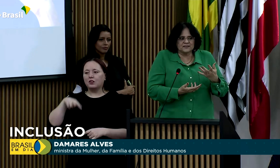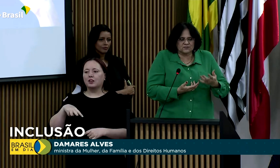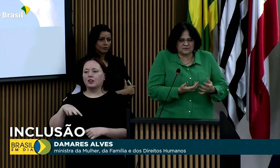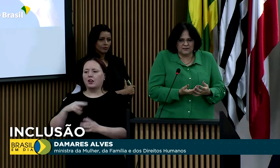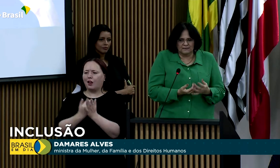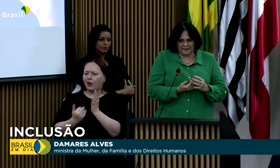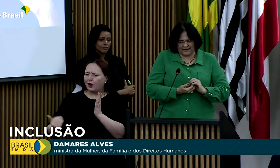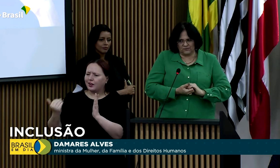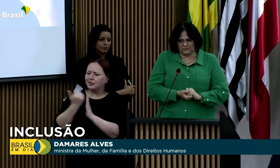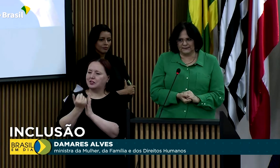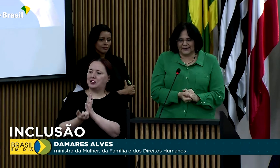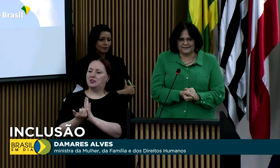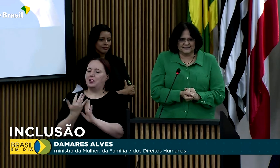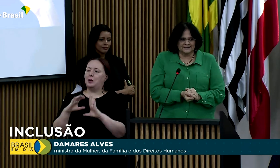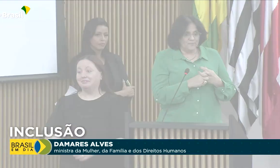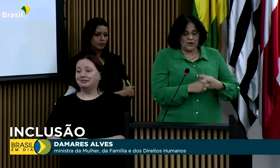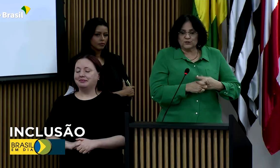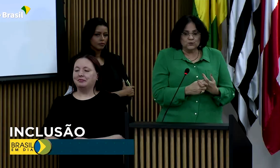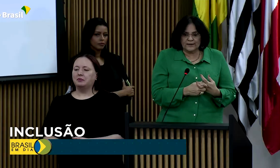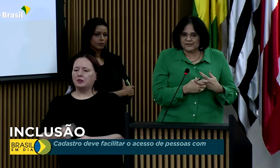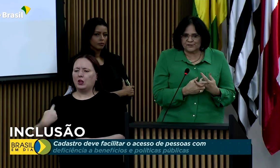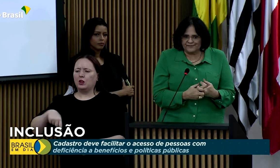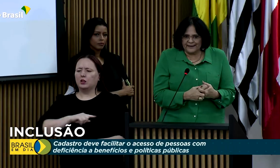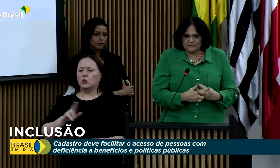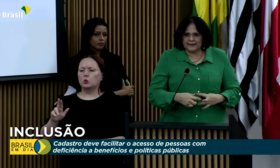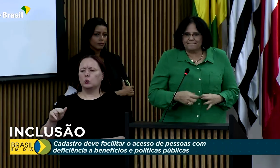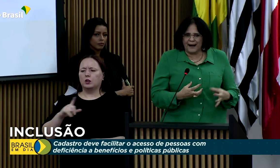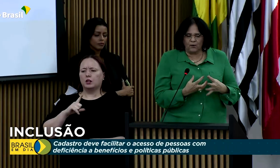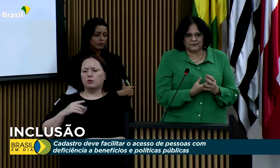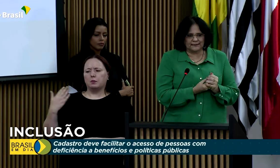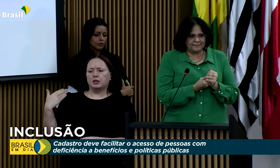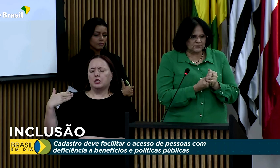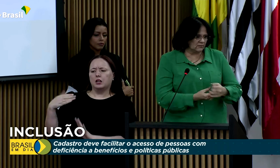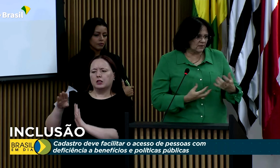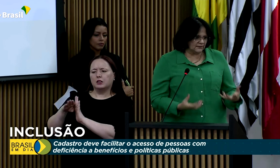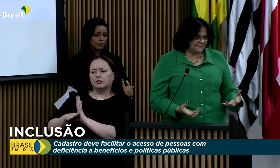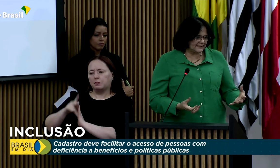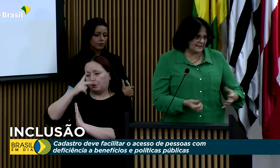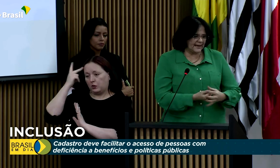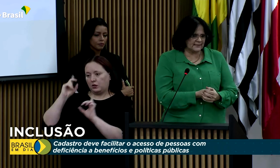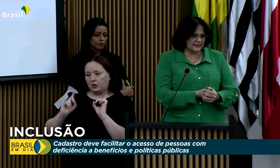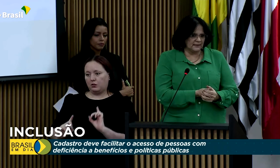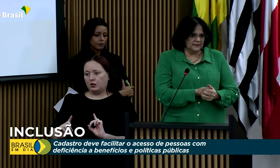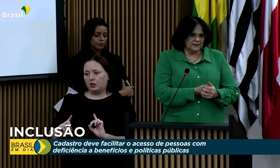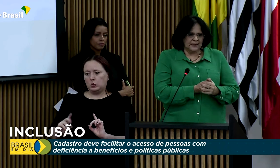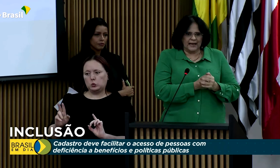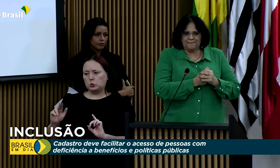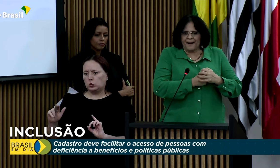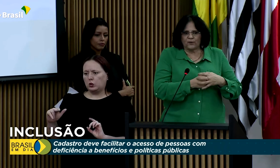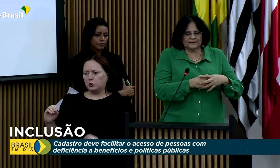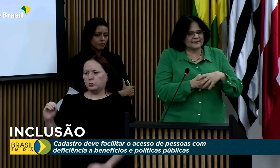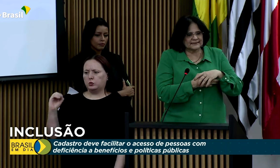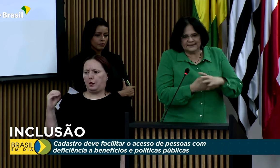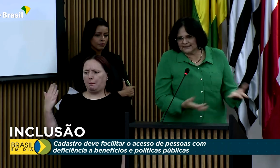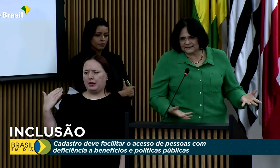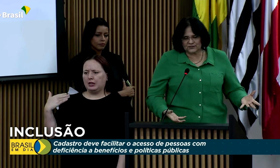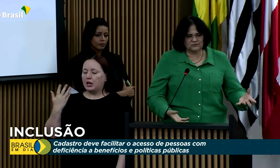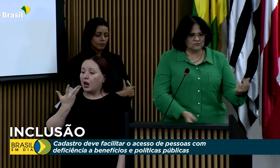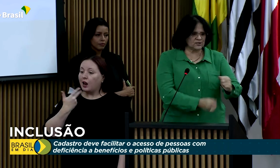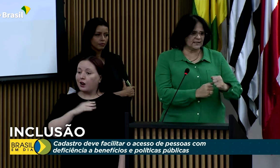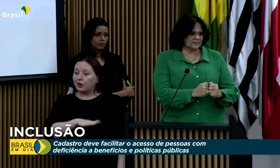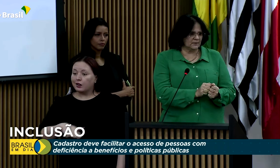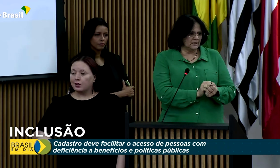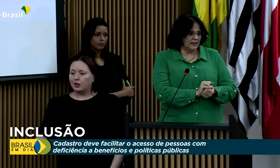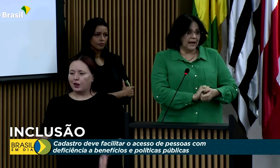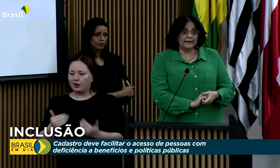avanços para a comunidade. Nós nunca tivemos a pauta da pessoa com deficiência, a pauta das crianças